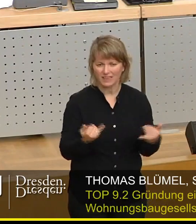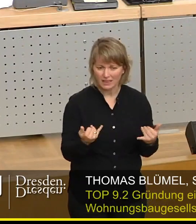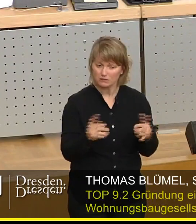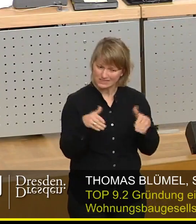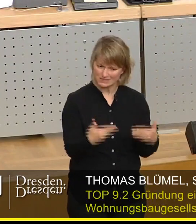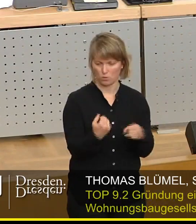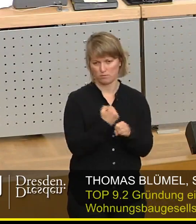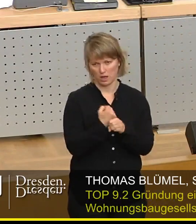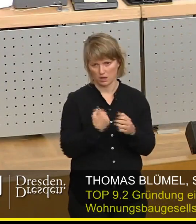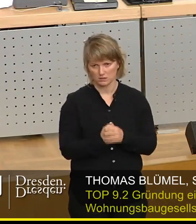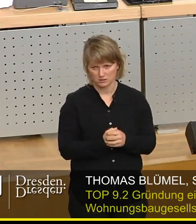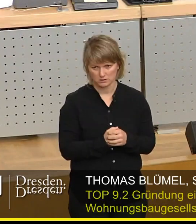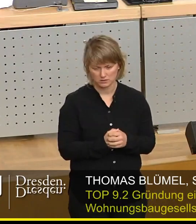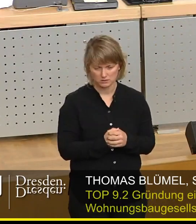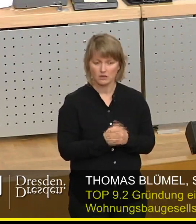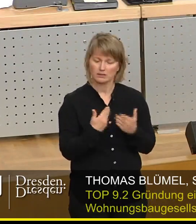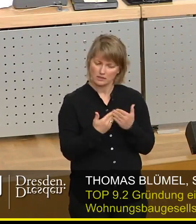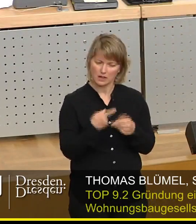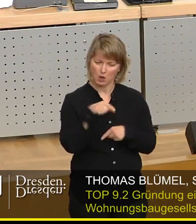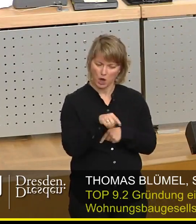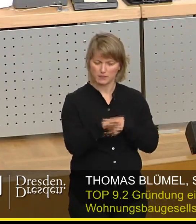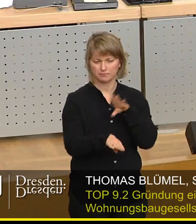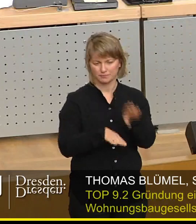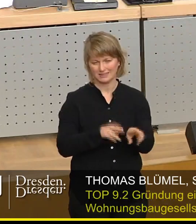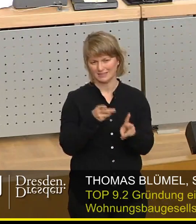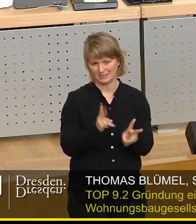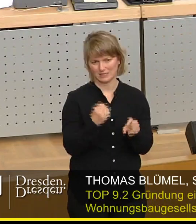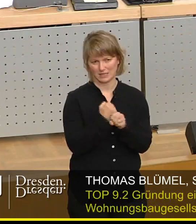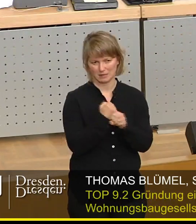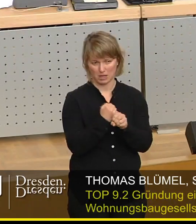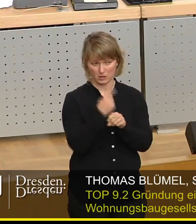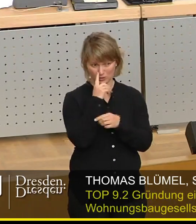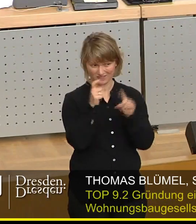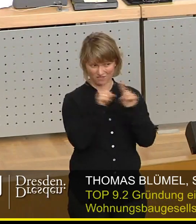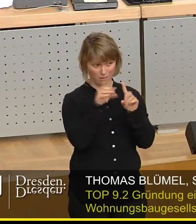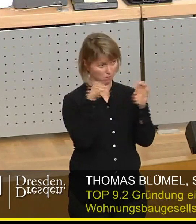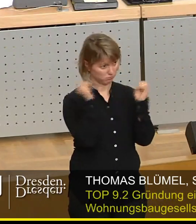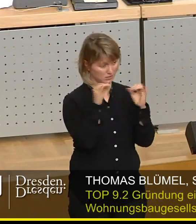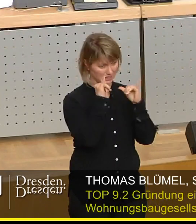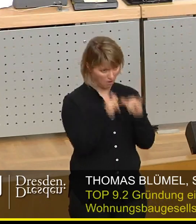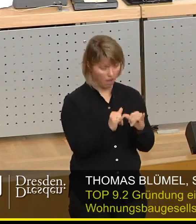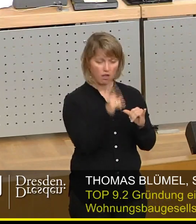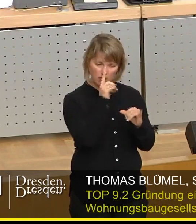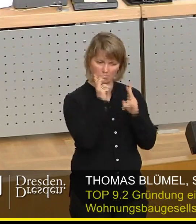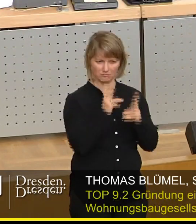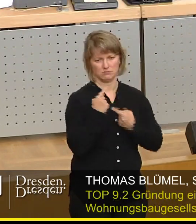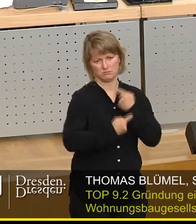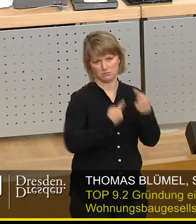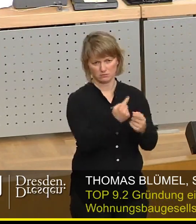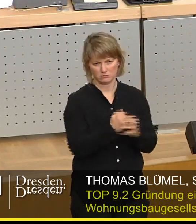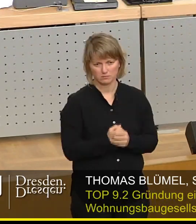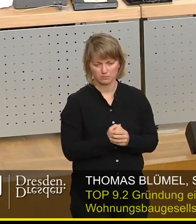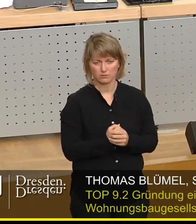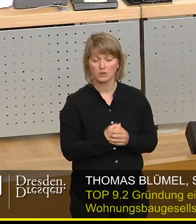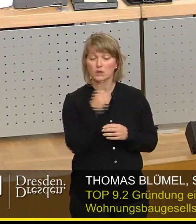deswegen, glaube ich, machen wir heute den richtigen Schritt, wenn wir dieses Unternehmen beschließen und über die einzelne Sachfrage